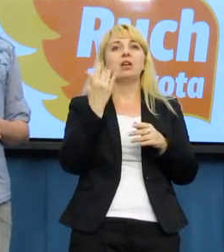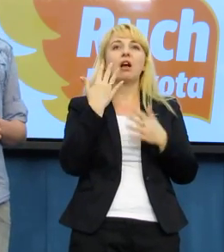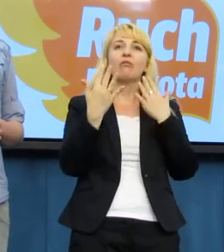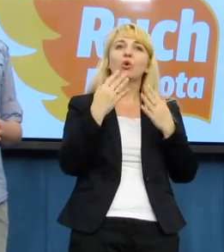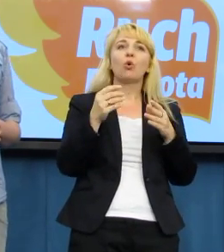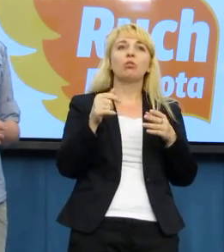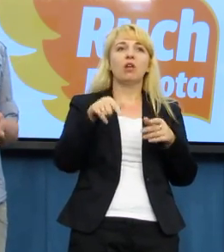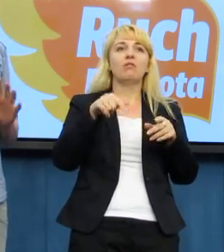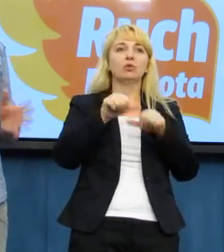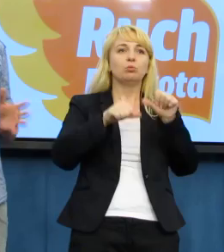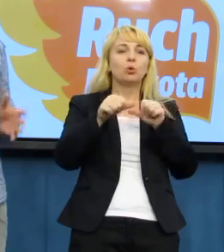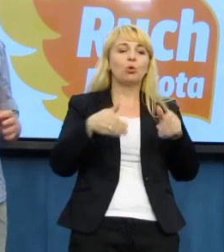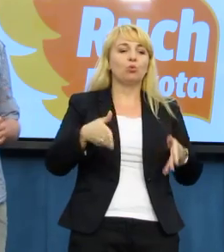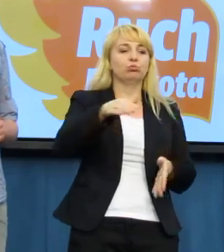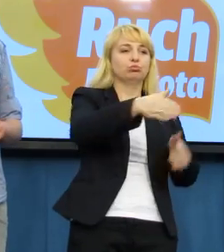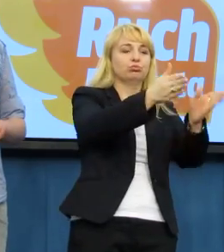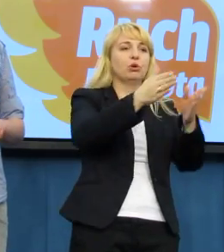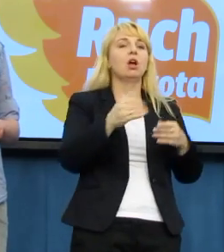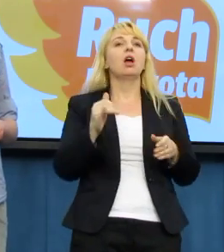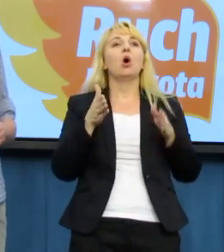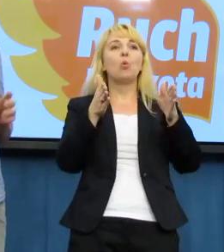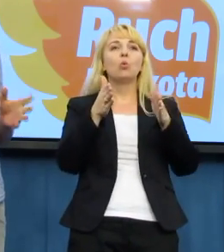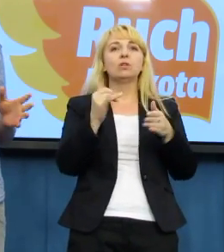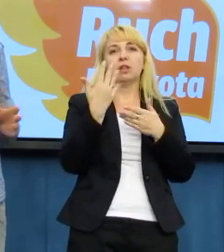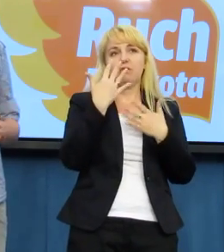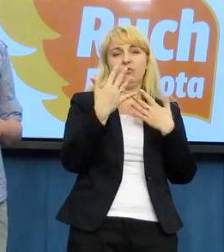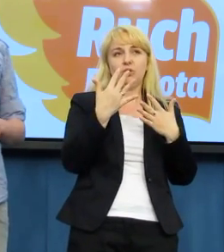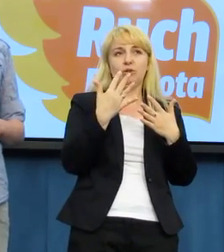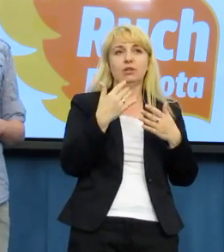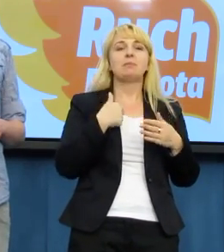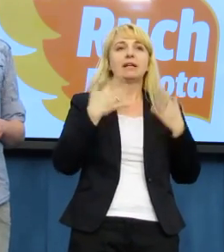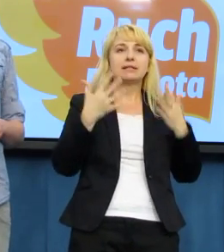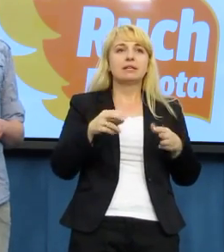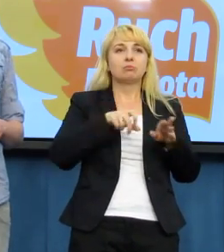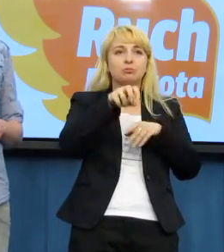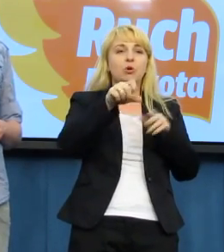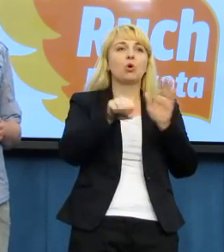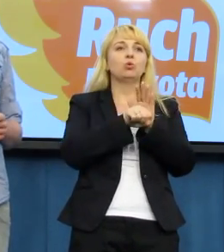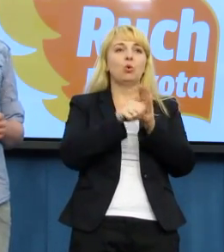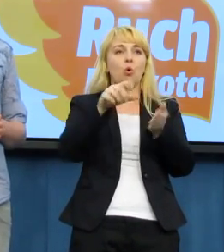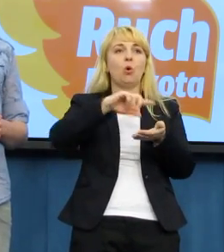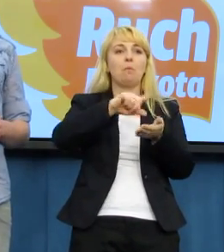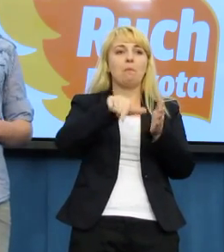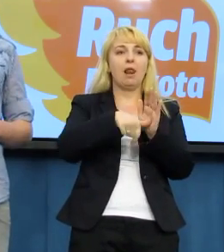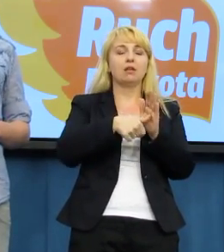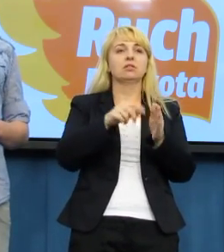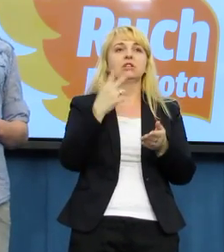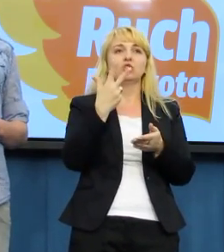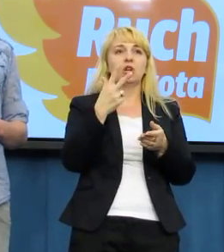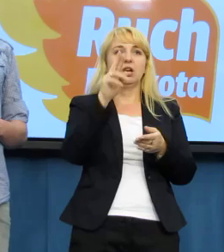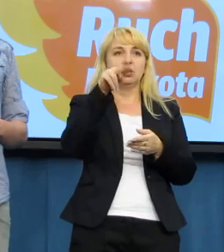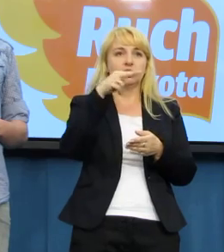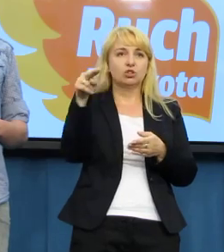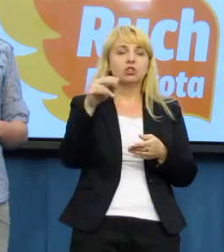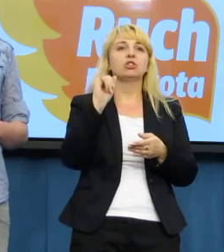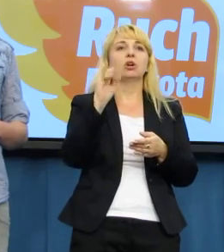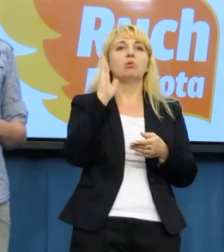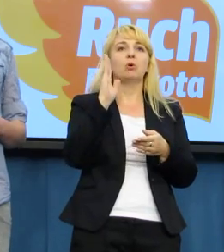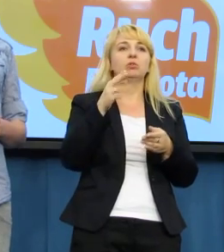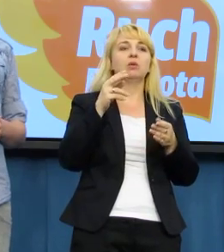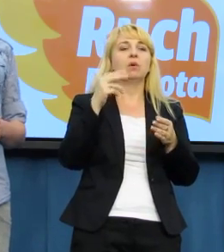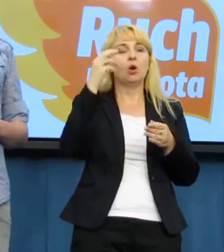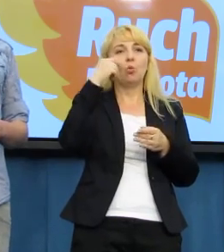Mamy zamiar przejść, nie będąc wszystkich ulic po kolei, ale generalnie dojść do Placu Trzech Krzyży, tam skręcić w dół, zejść w ulicę Książęcą, potem